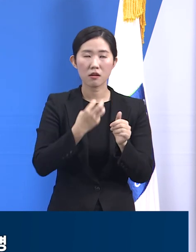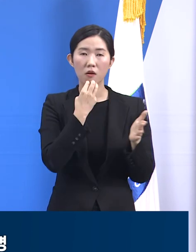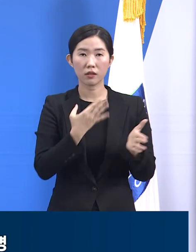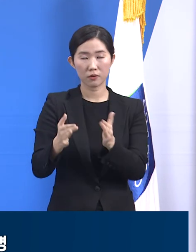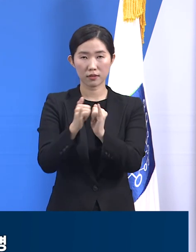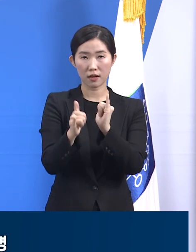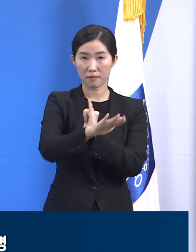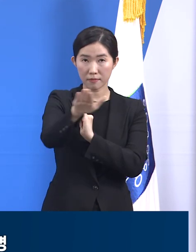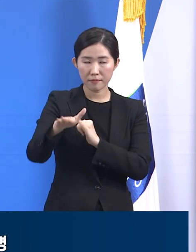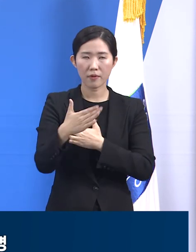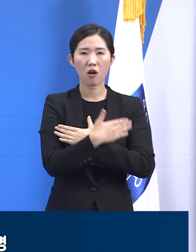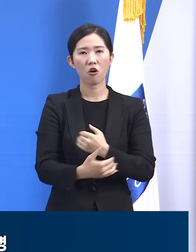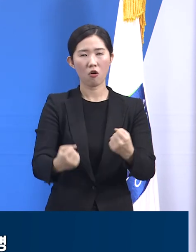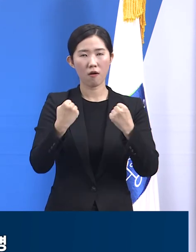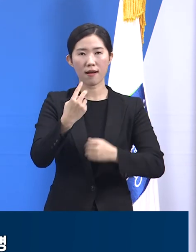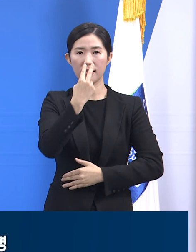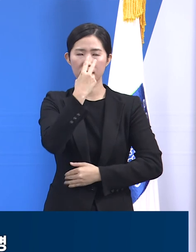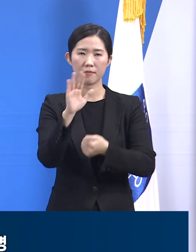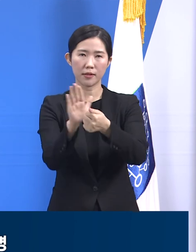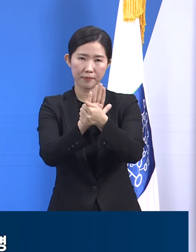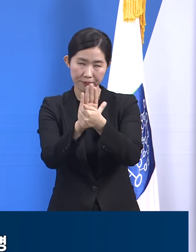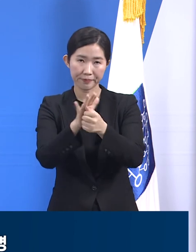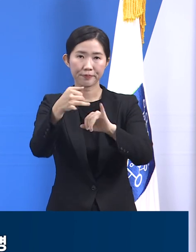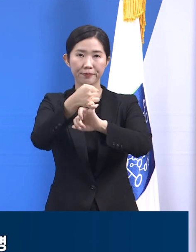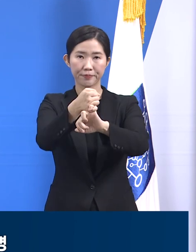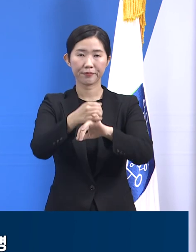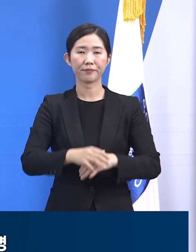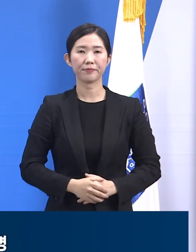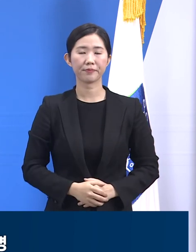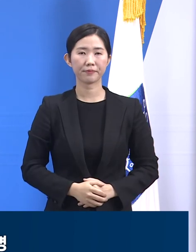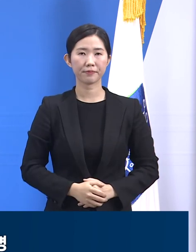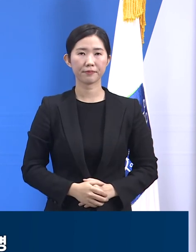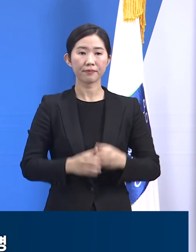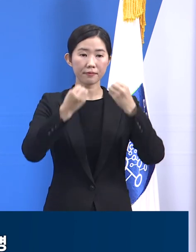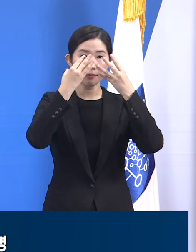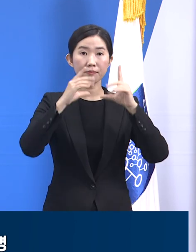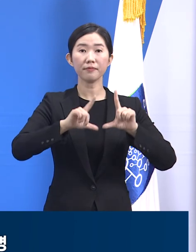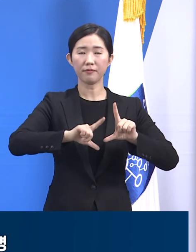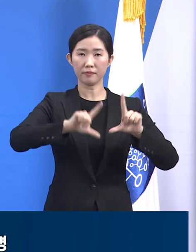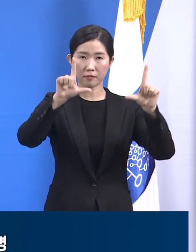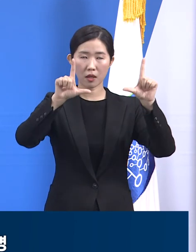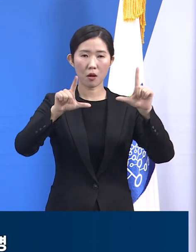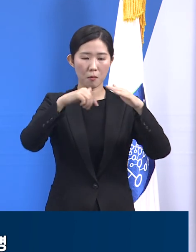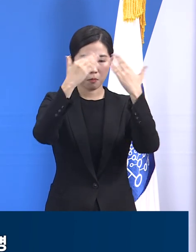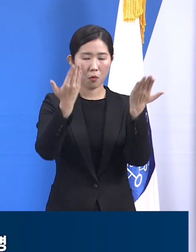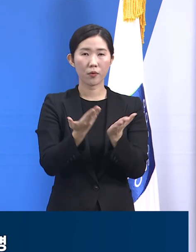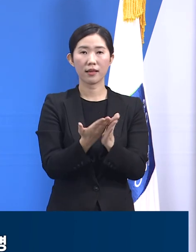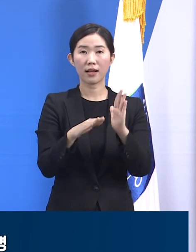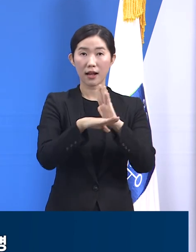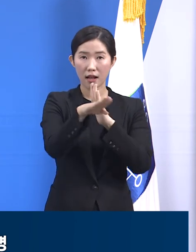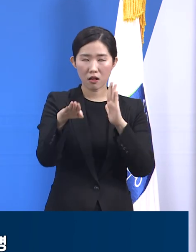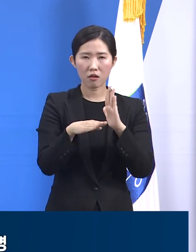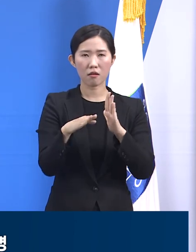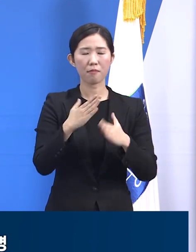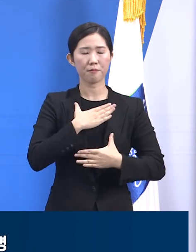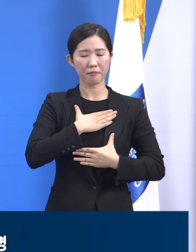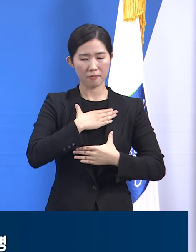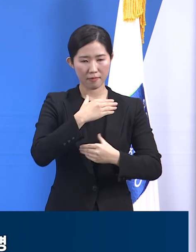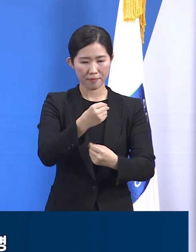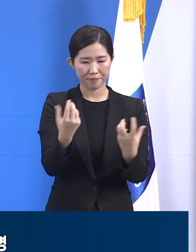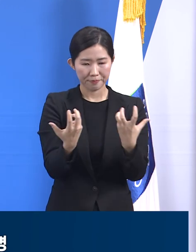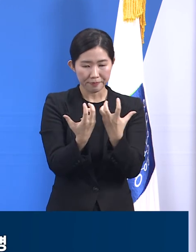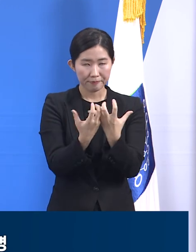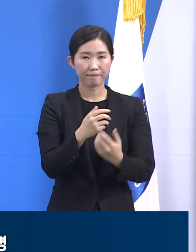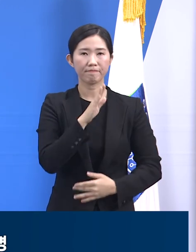지키겠다는 말씀을 올립니다. 신축년 새해 부디 모든 가정에 평안이 깃들길 진심으로